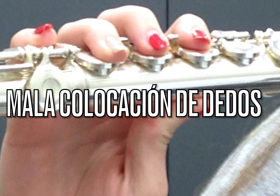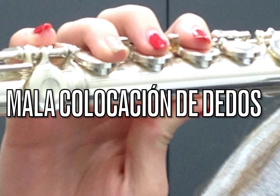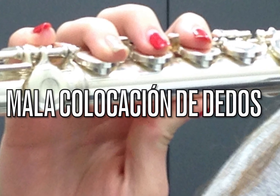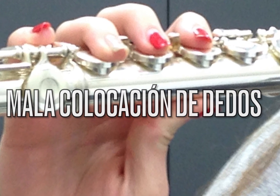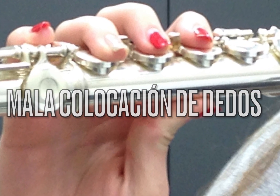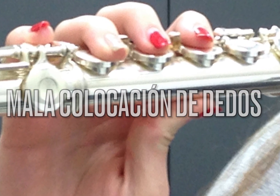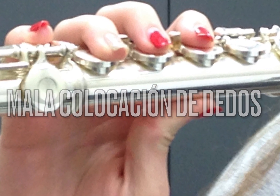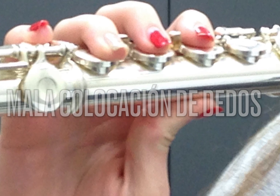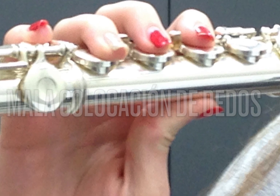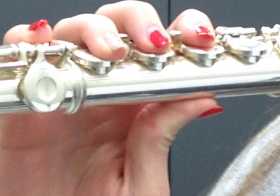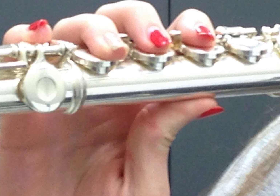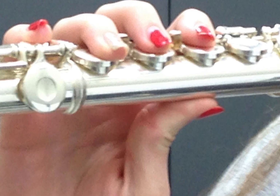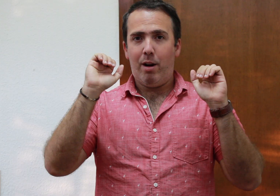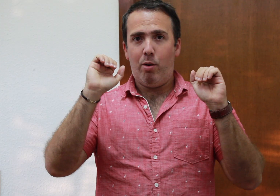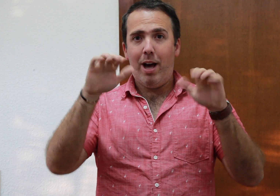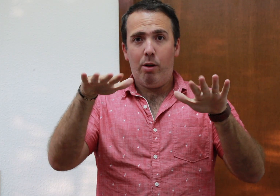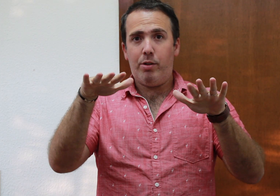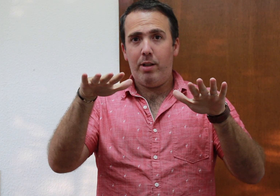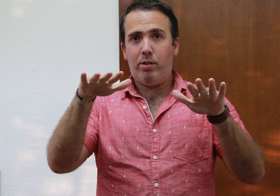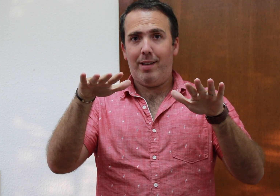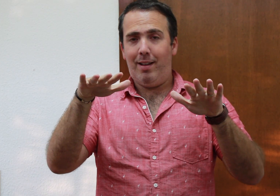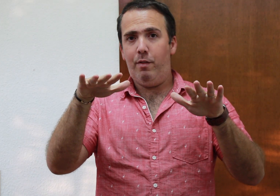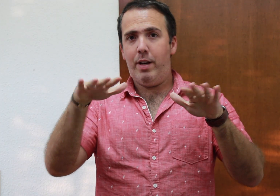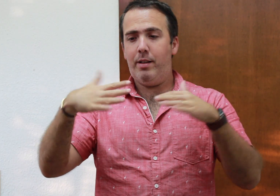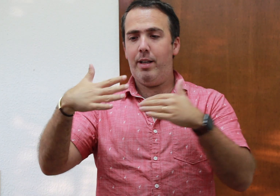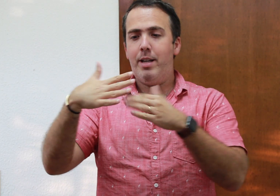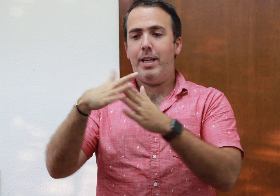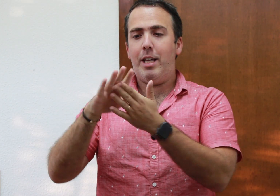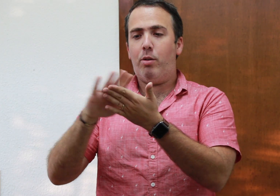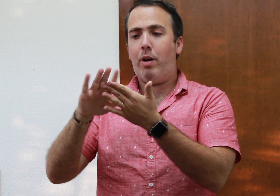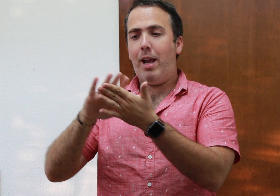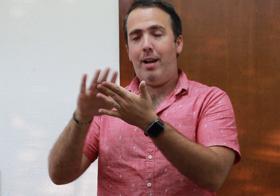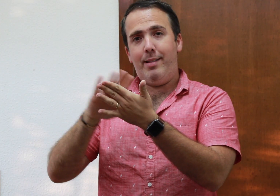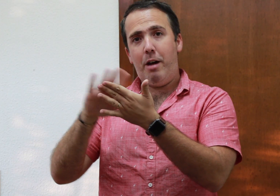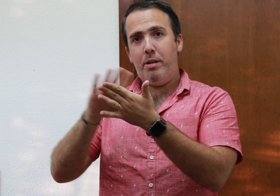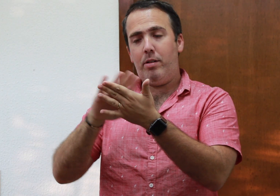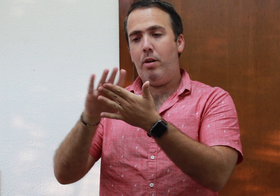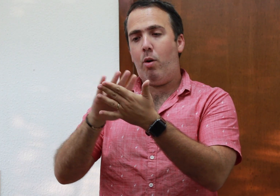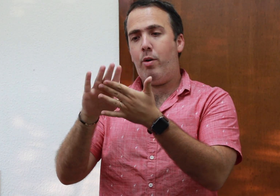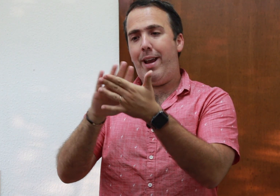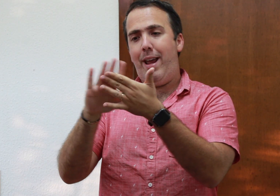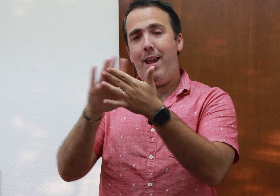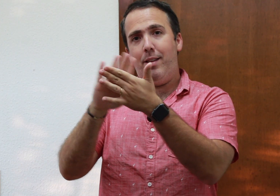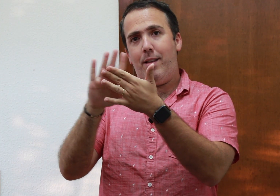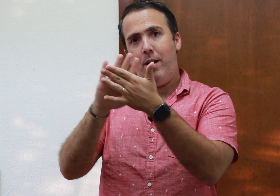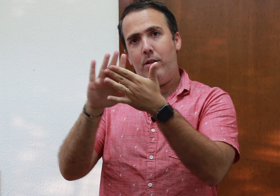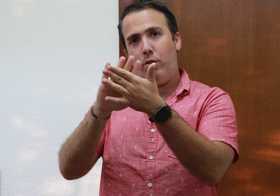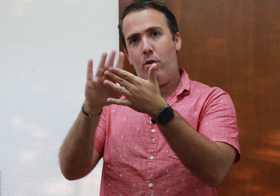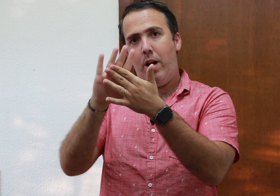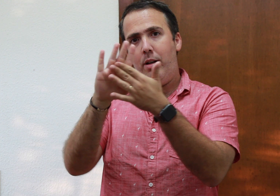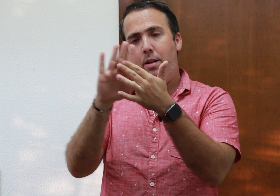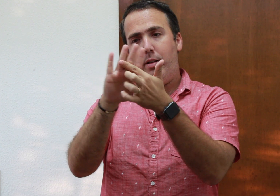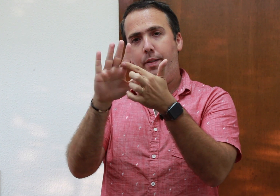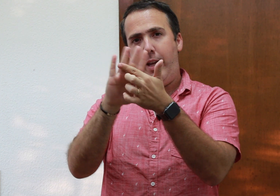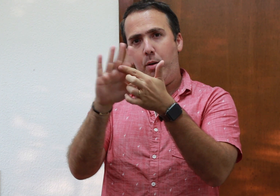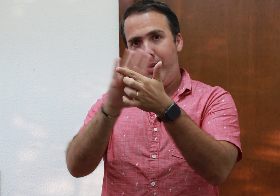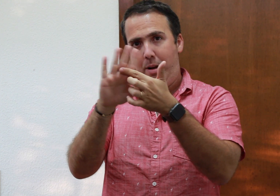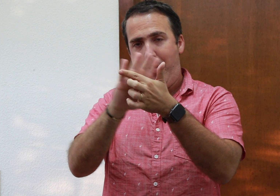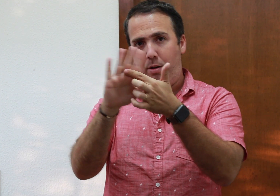el más común es el de arrojar los dedos hacia el frente y tocar las llaves con esta zona de nuestras manos,